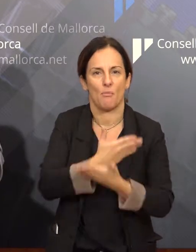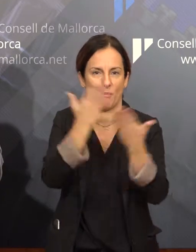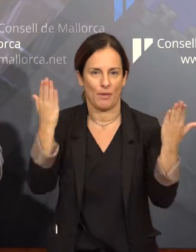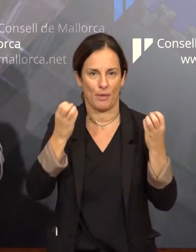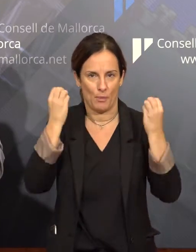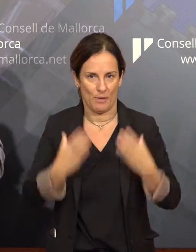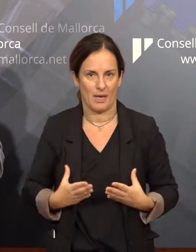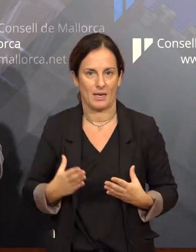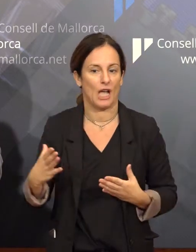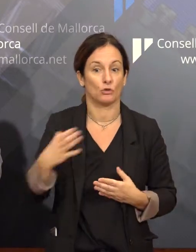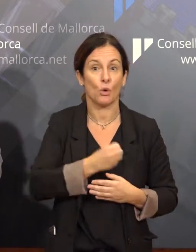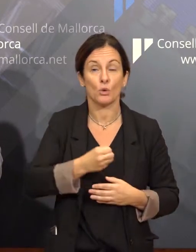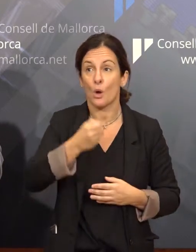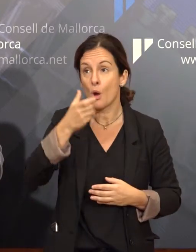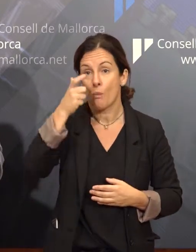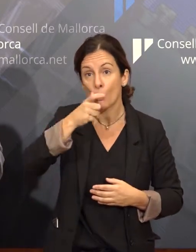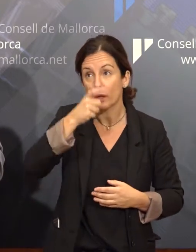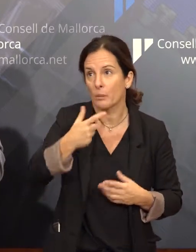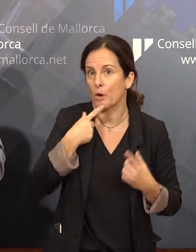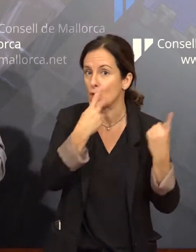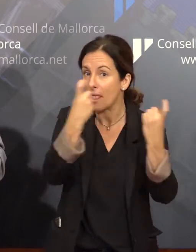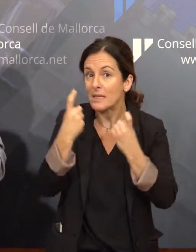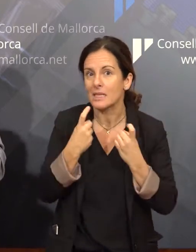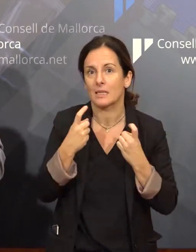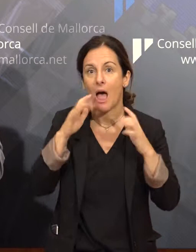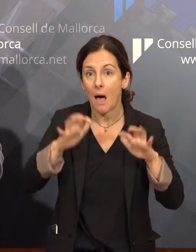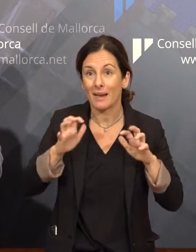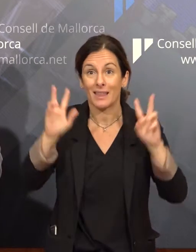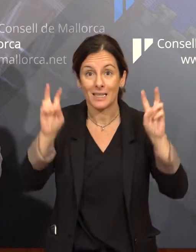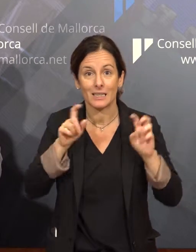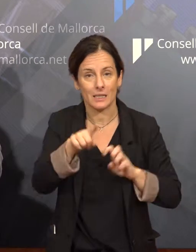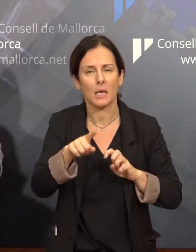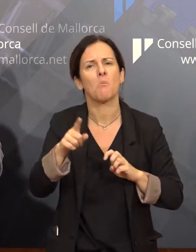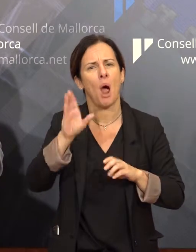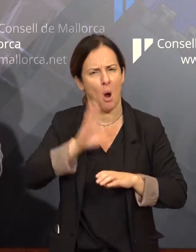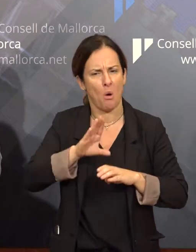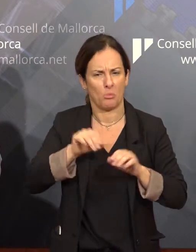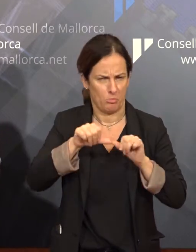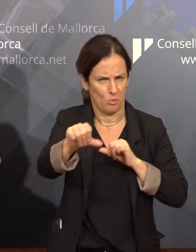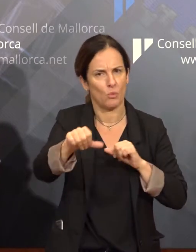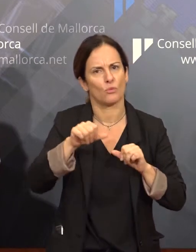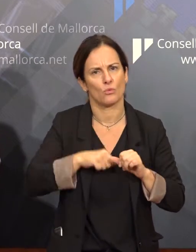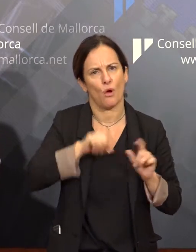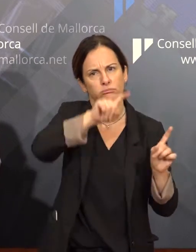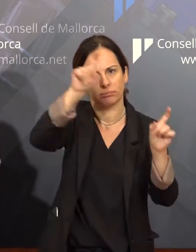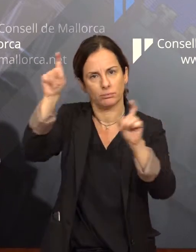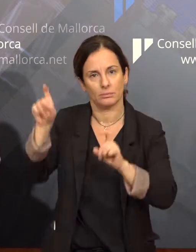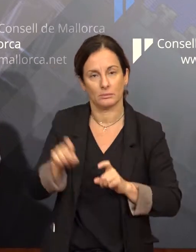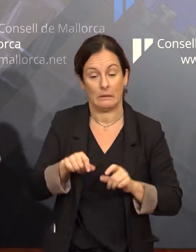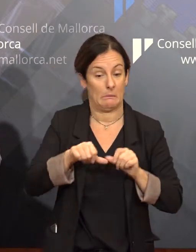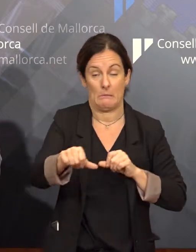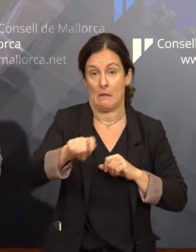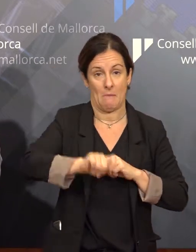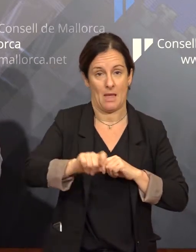municipis de Silla que ho haguin de menester i és una cosa que posarem en marxa a la llar dels propers mesos.